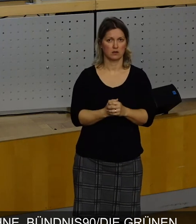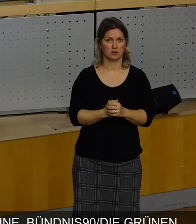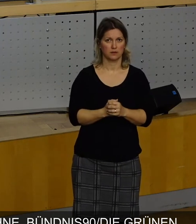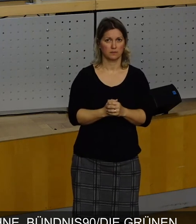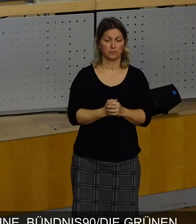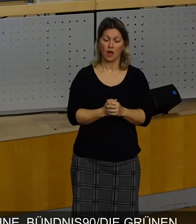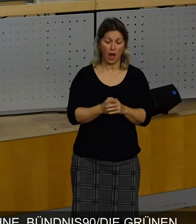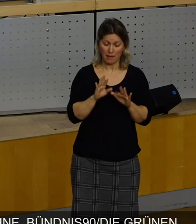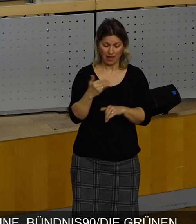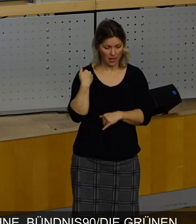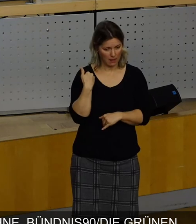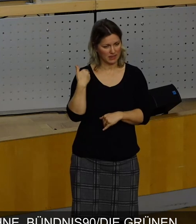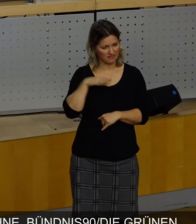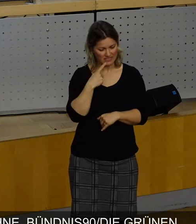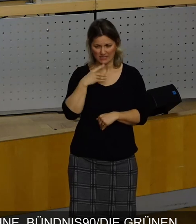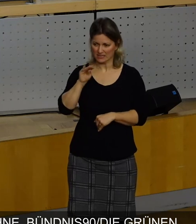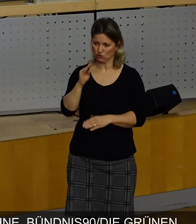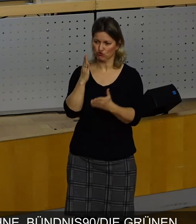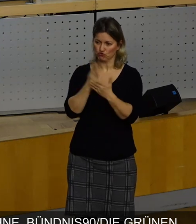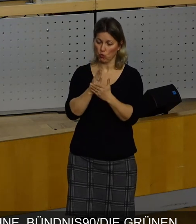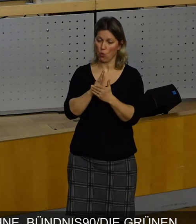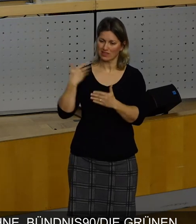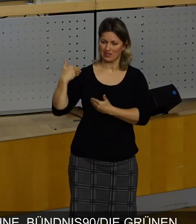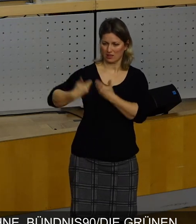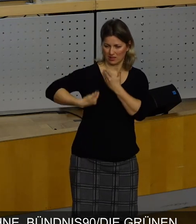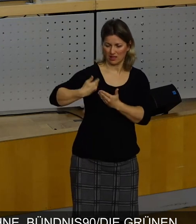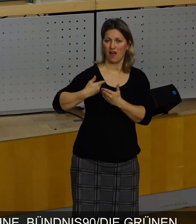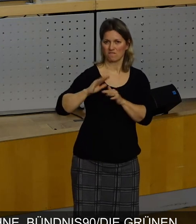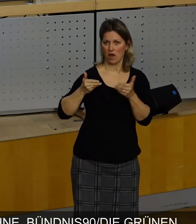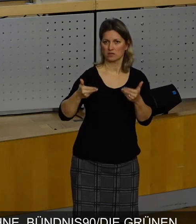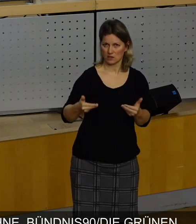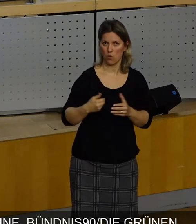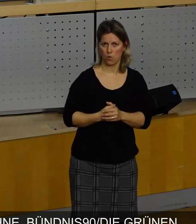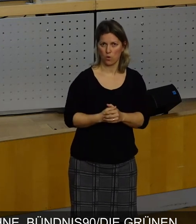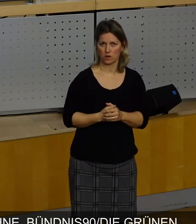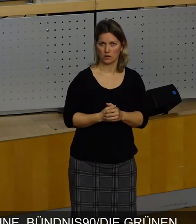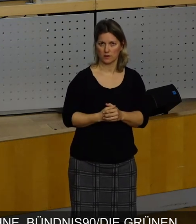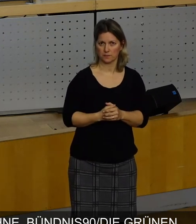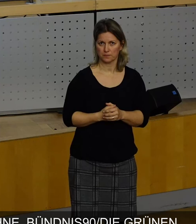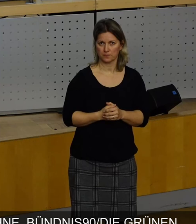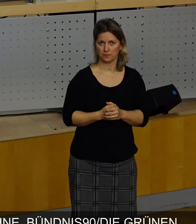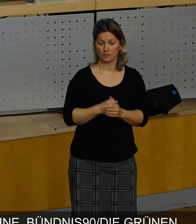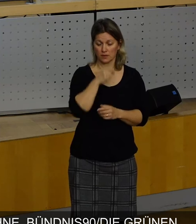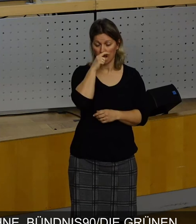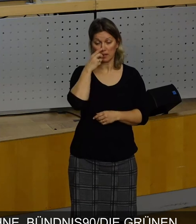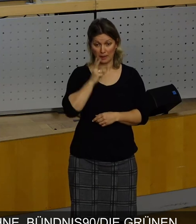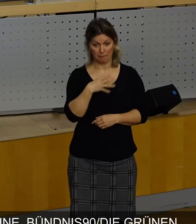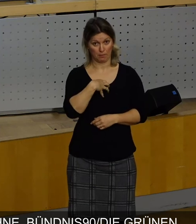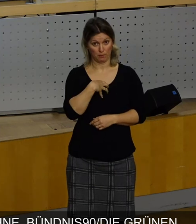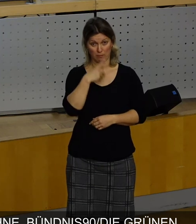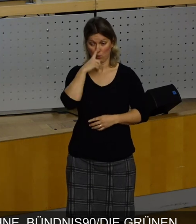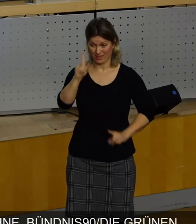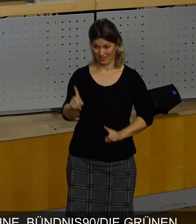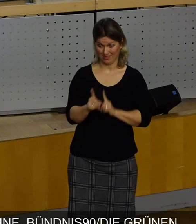noch mal gesagt, wie das gelaufen ist und dass Sie und das Wart ist das Problem, wenn man mit Ihnen